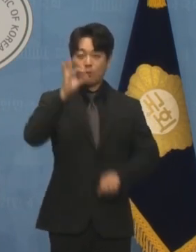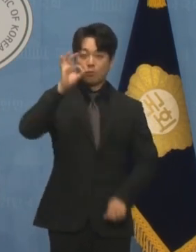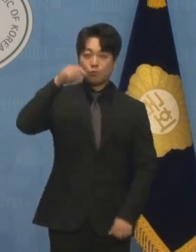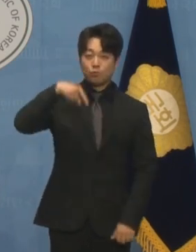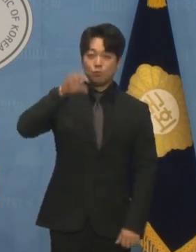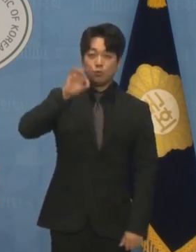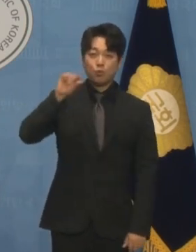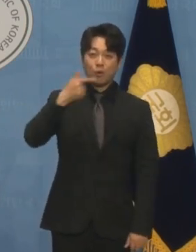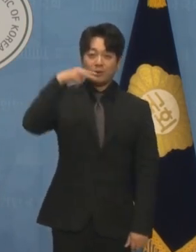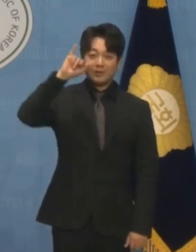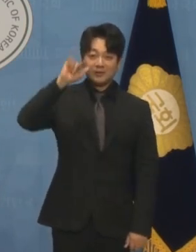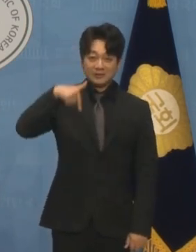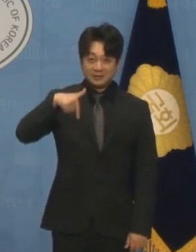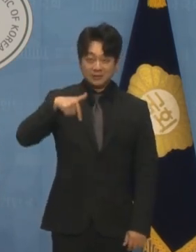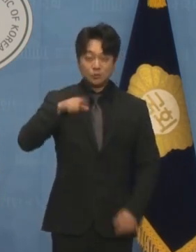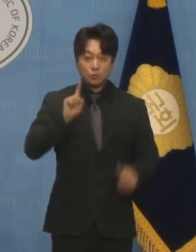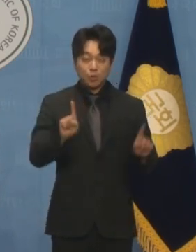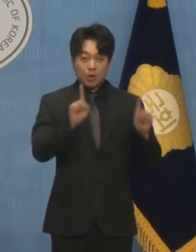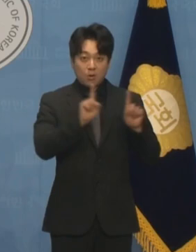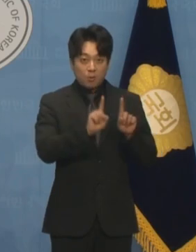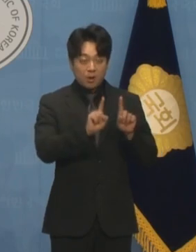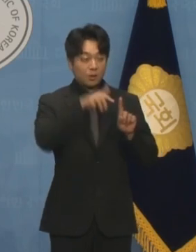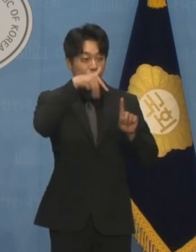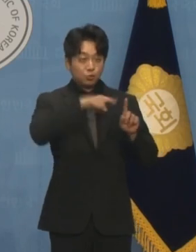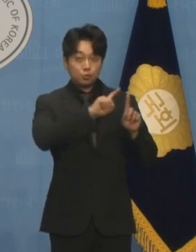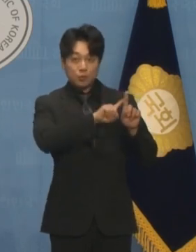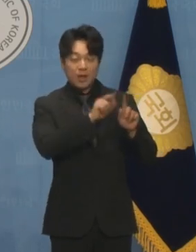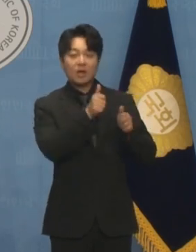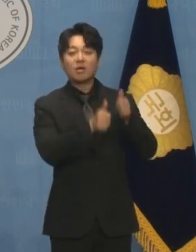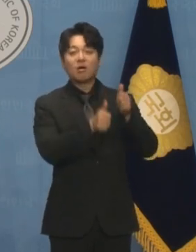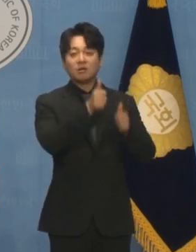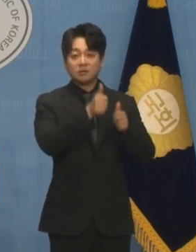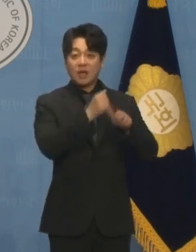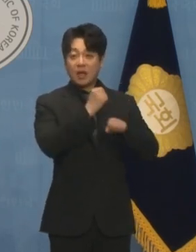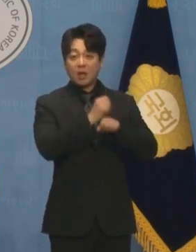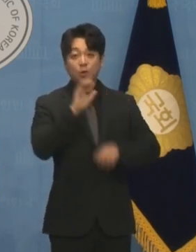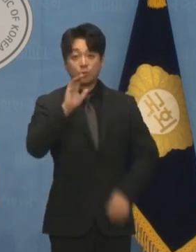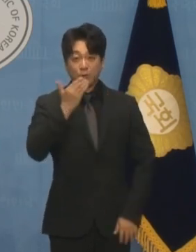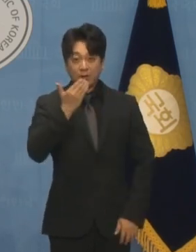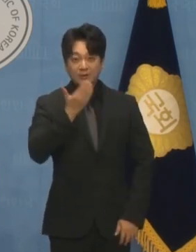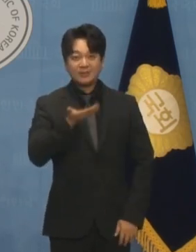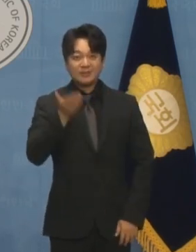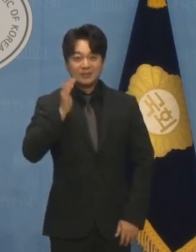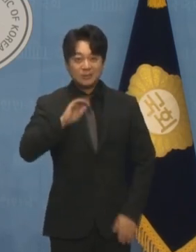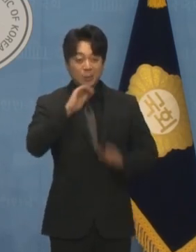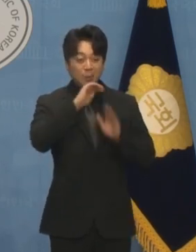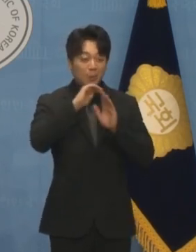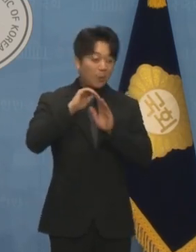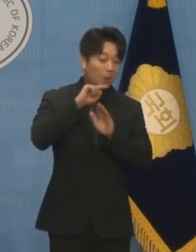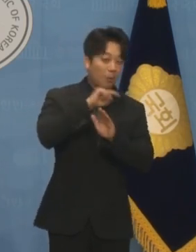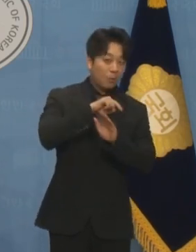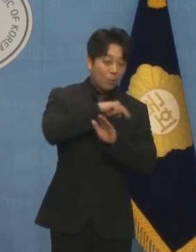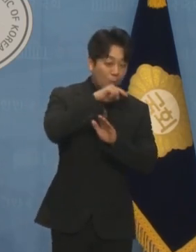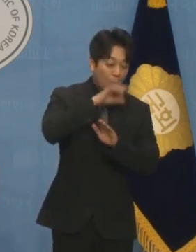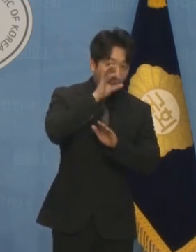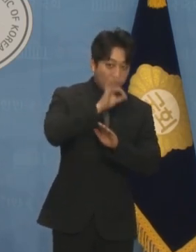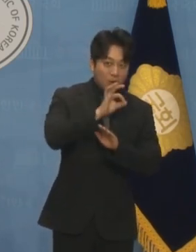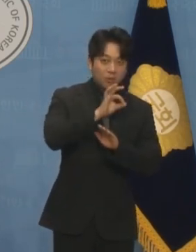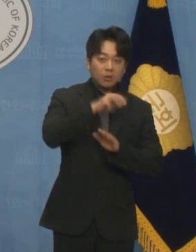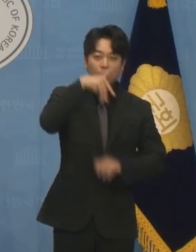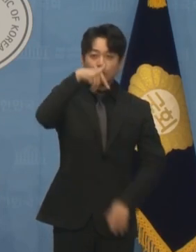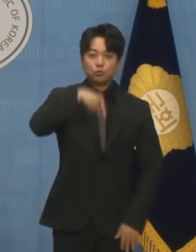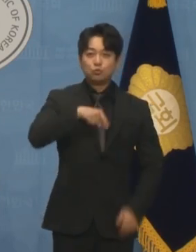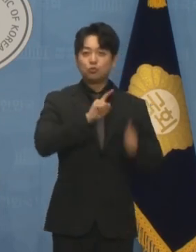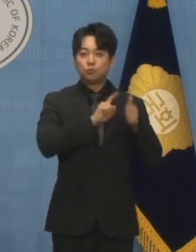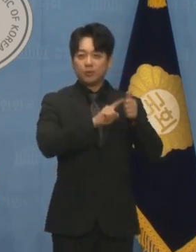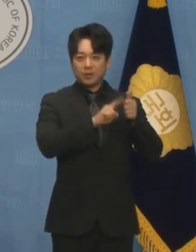양자 경선을 치르게 됐지만 사실상 명심픽인 추 당선인이